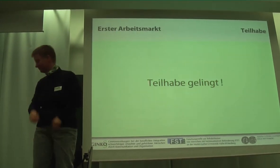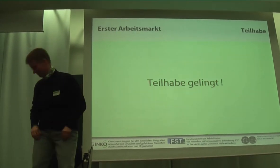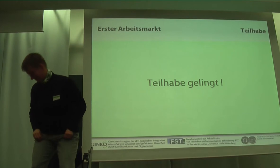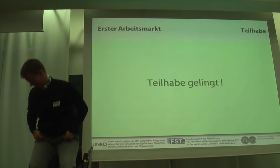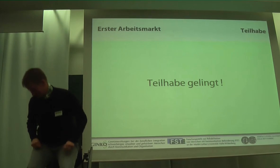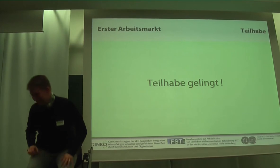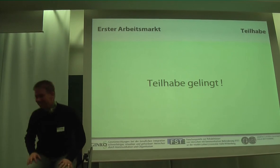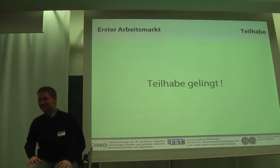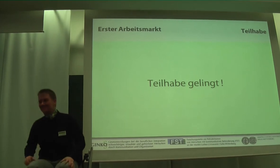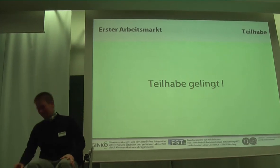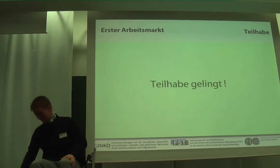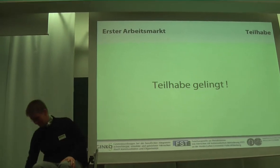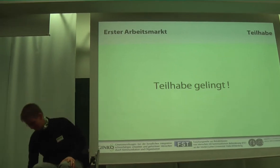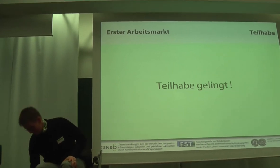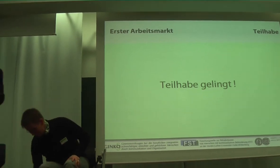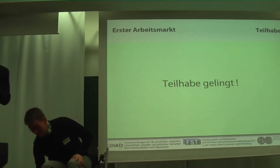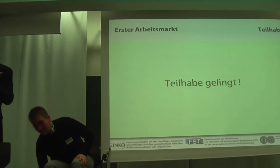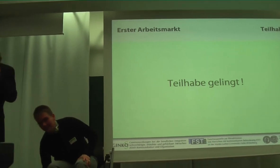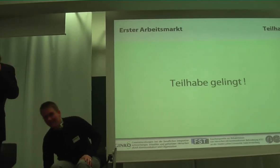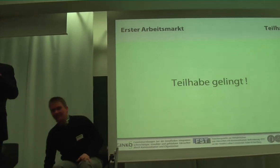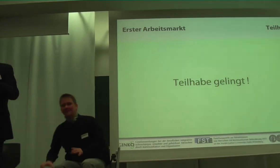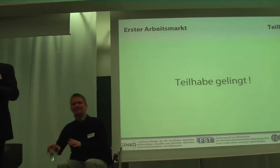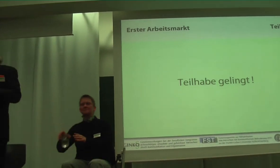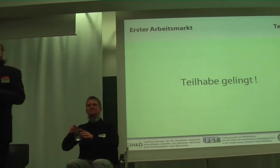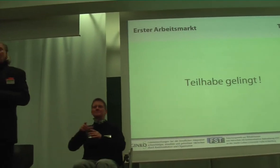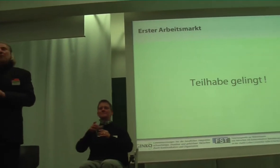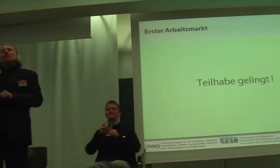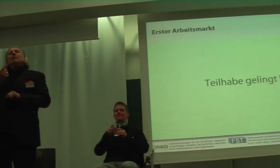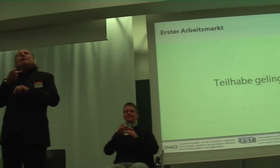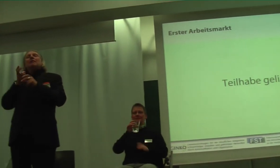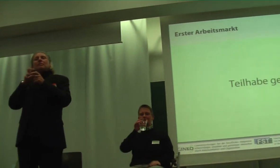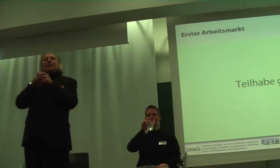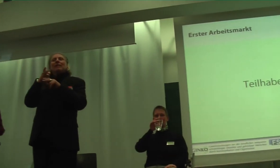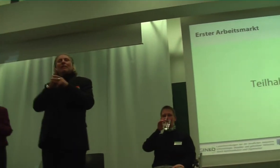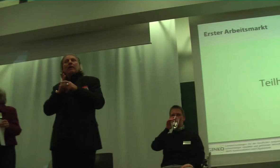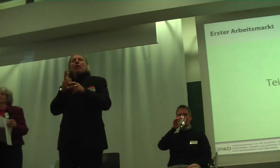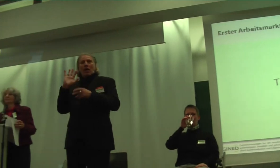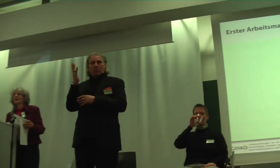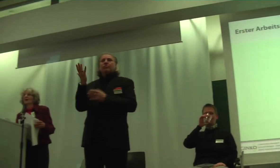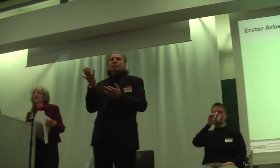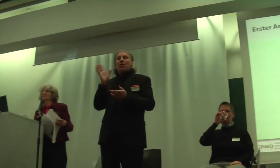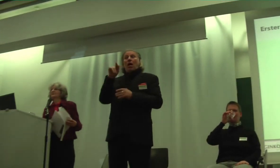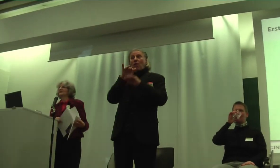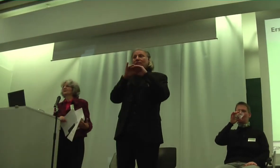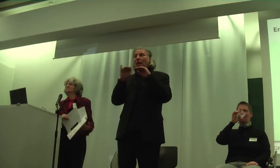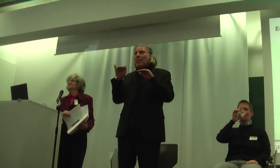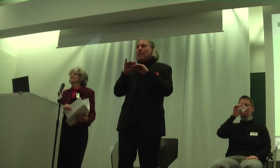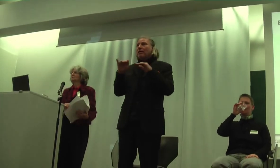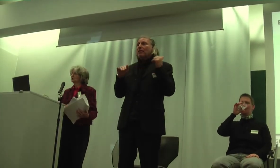Also könnte ich jetzt sagen, Teilhabe gelebt. Auf dieser Ebene, auf der zur